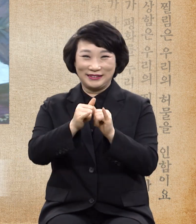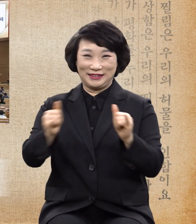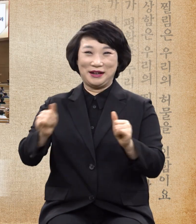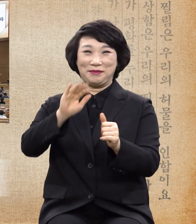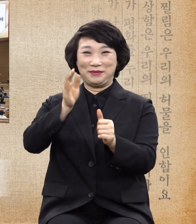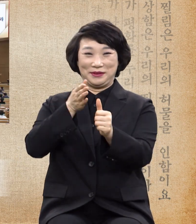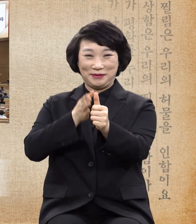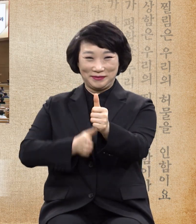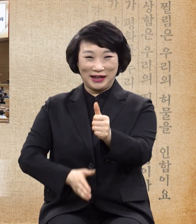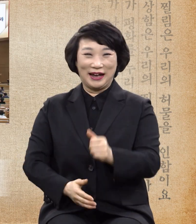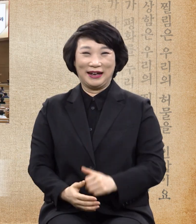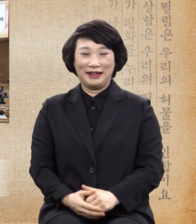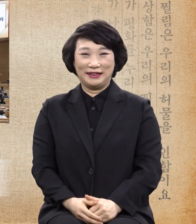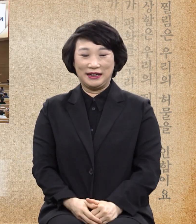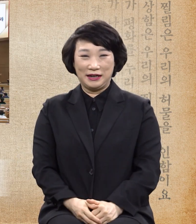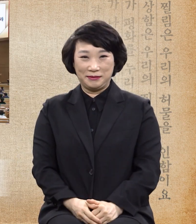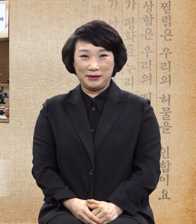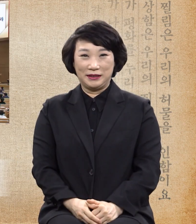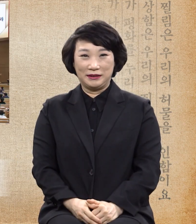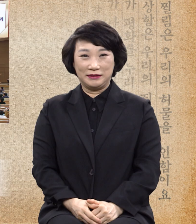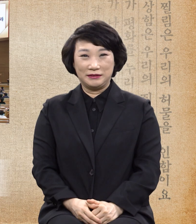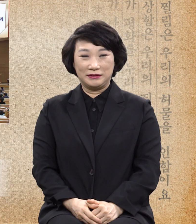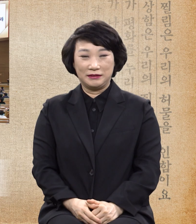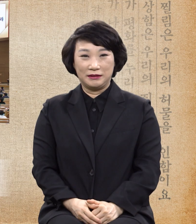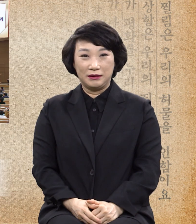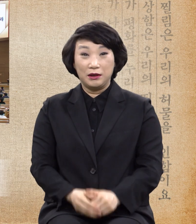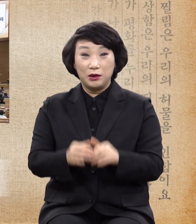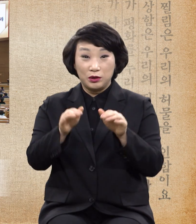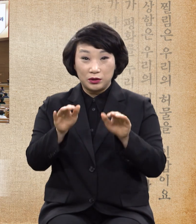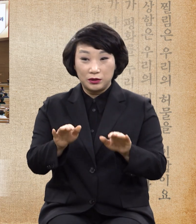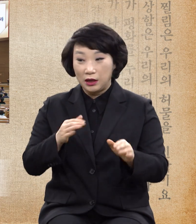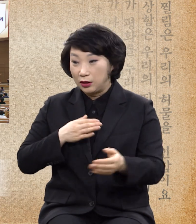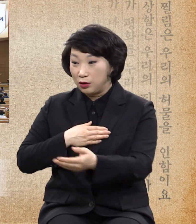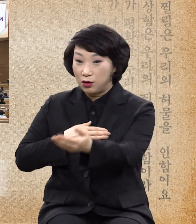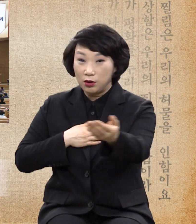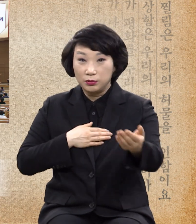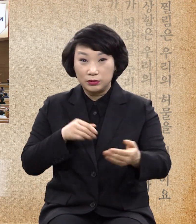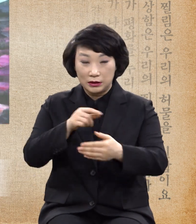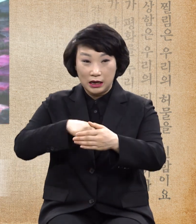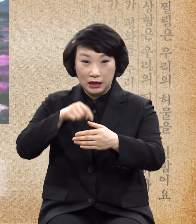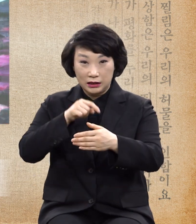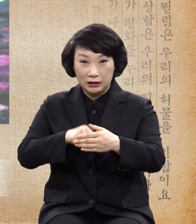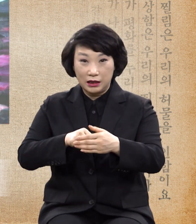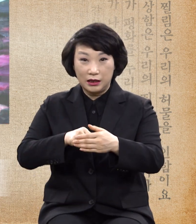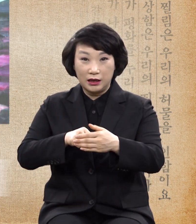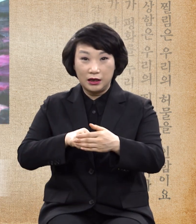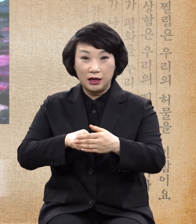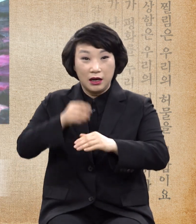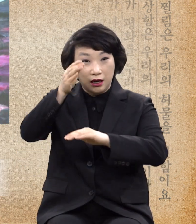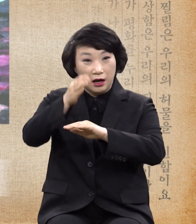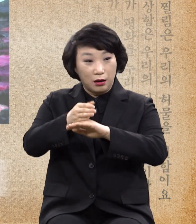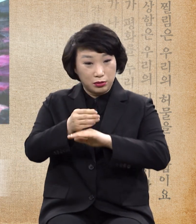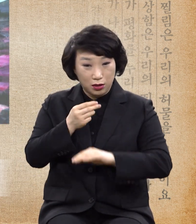말입니다 그런데 여러분 쪽에 감사가 없다면